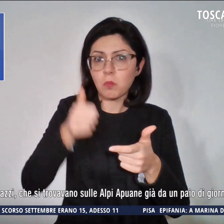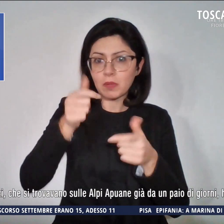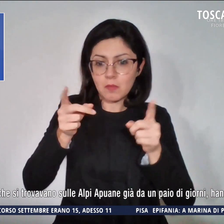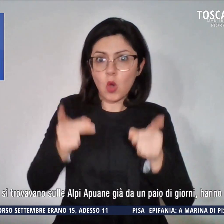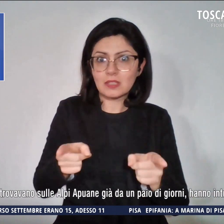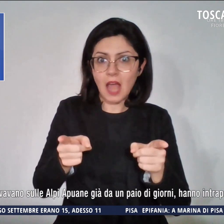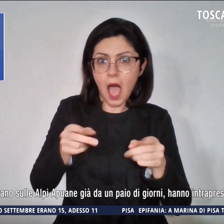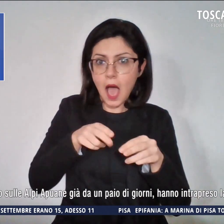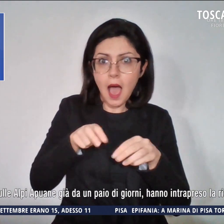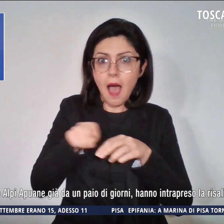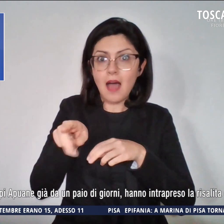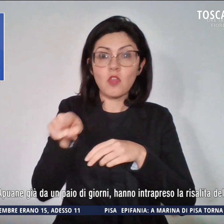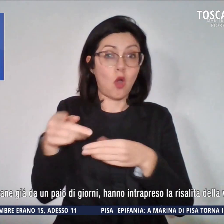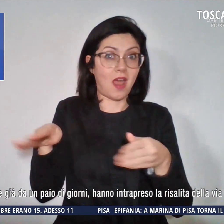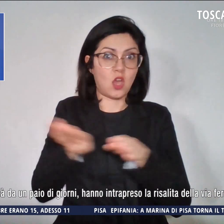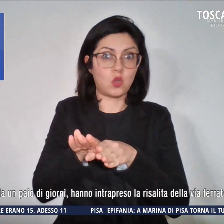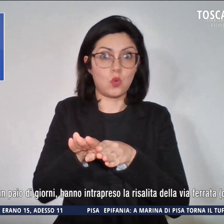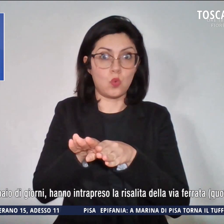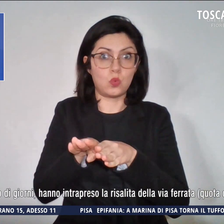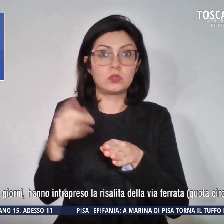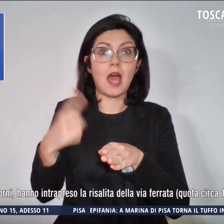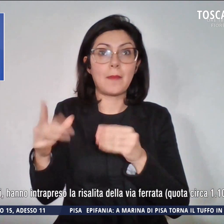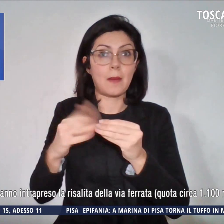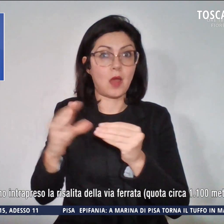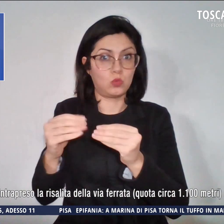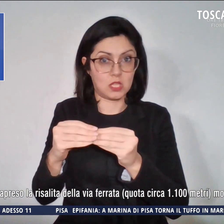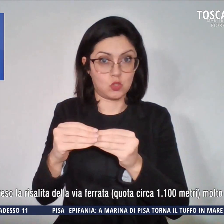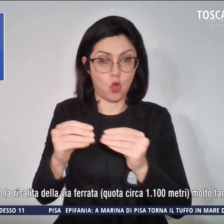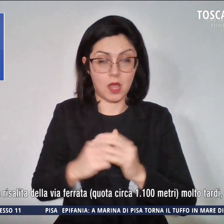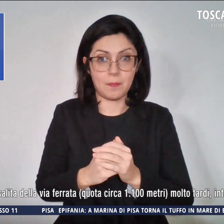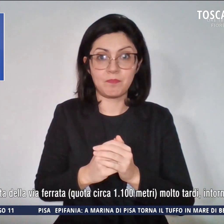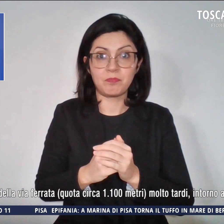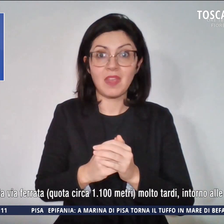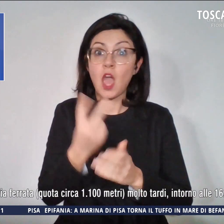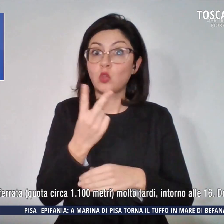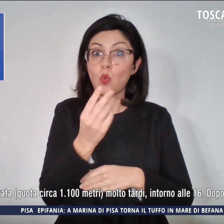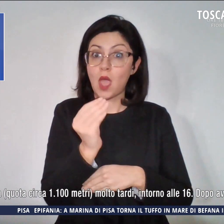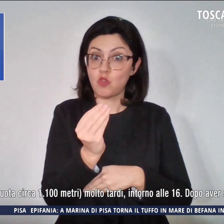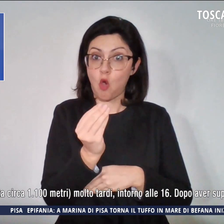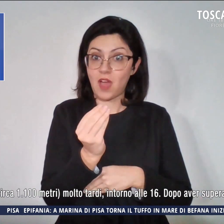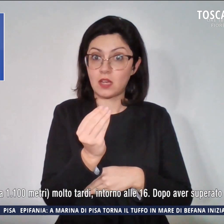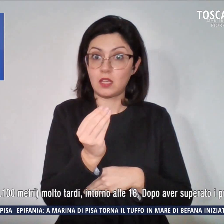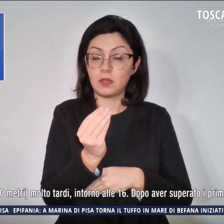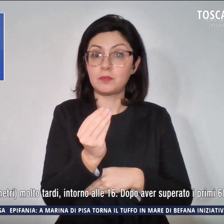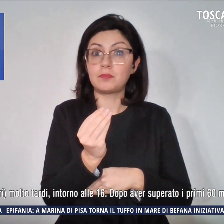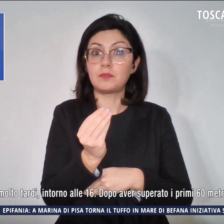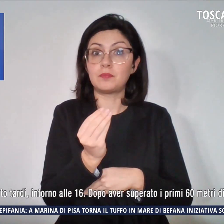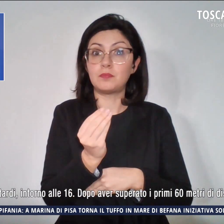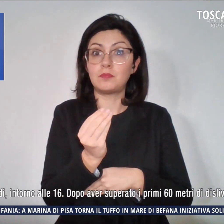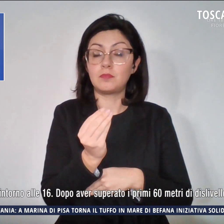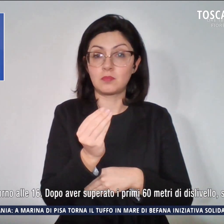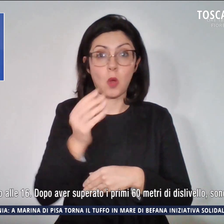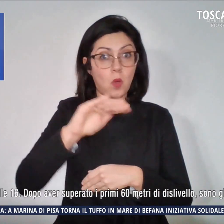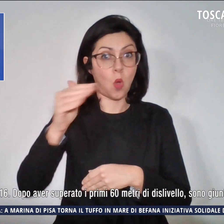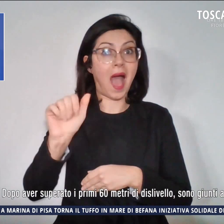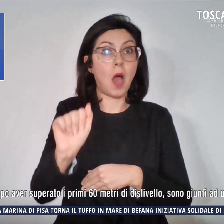attualmente chiusa per interventi di manutenzione. I due giovani, che si trovavano sulle Apuane già